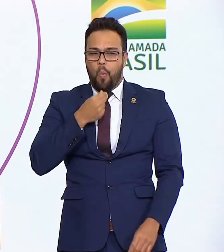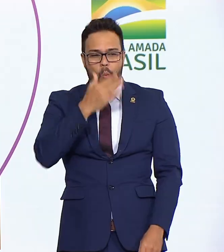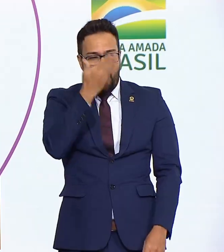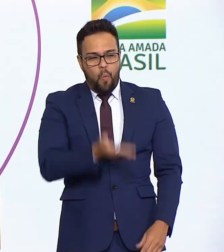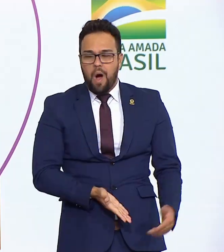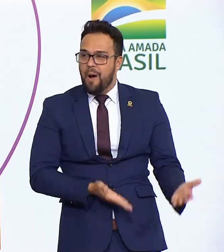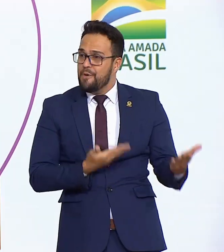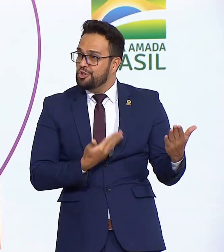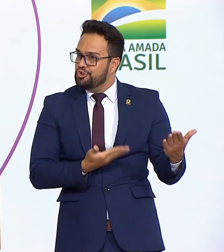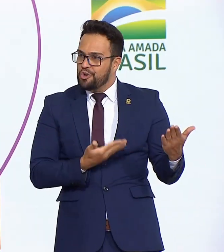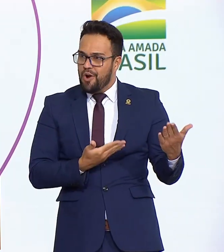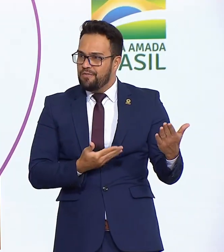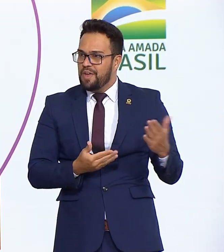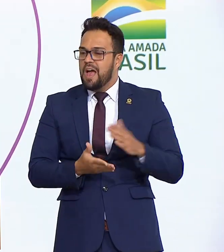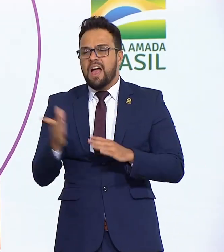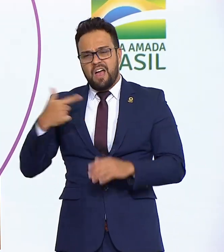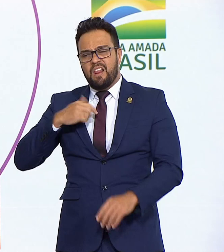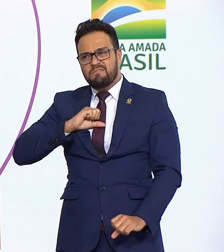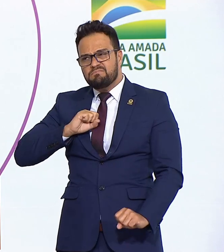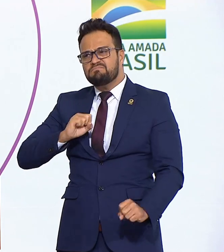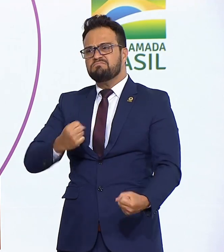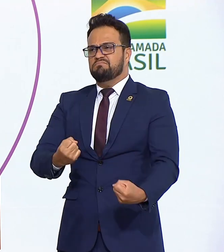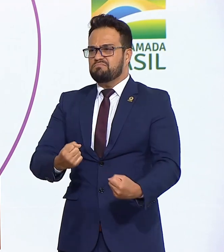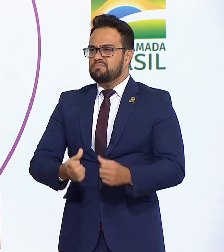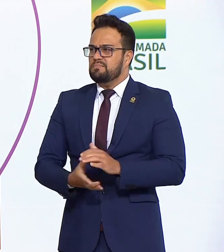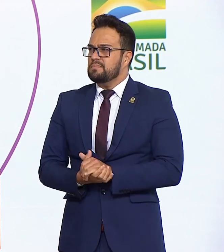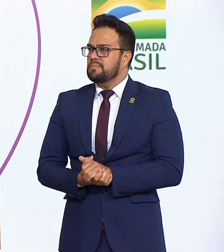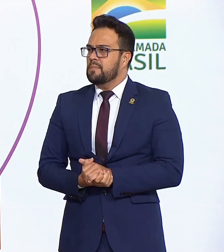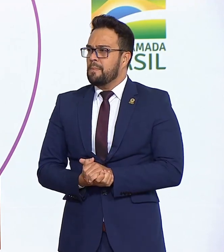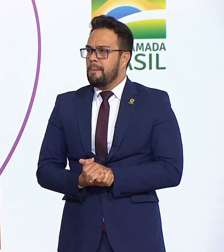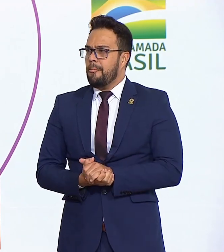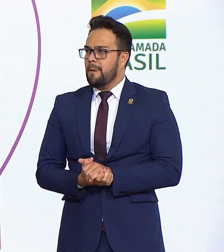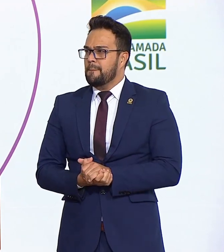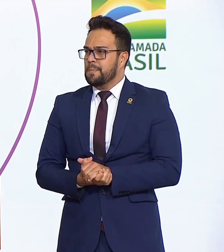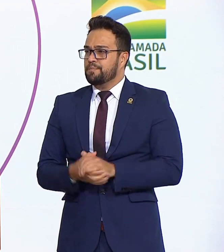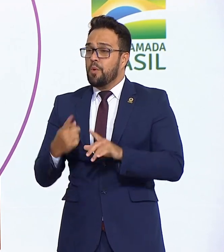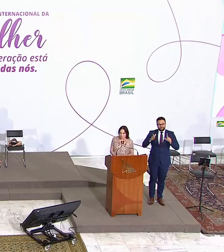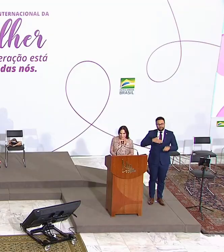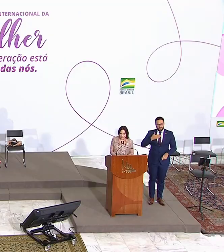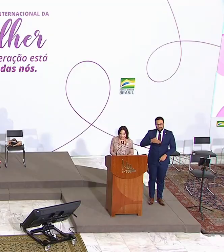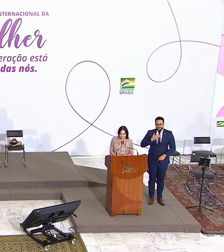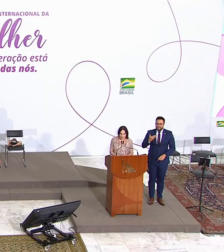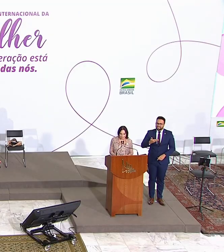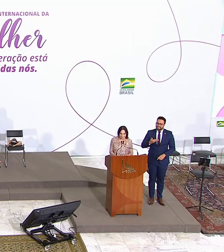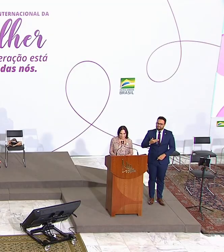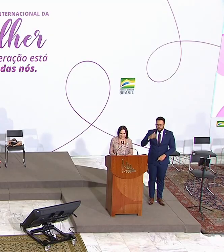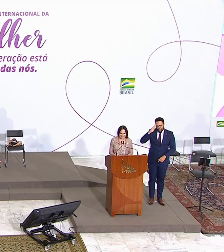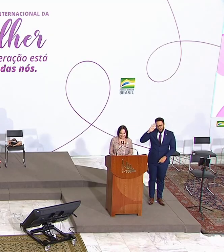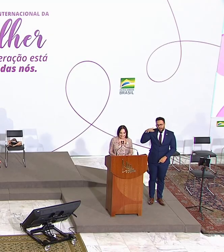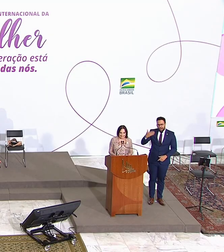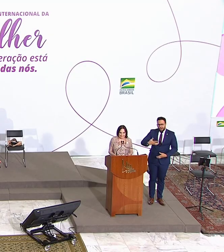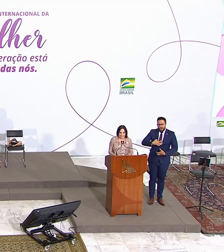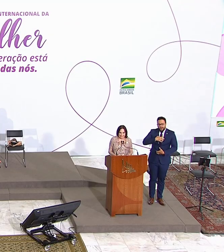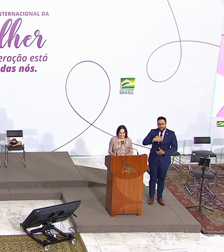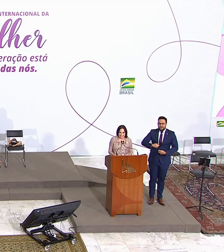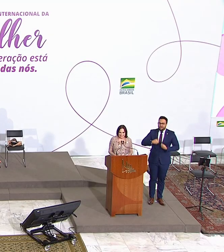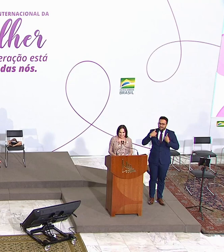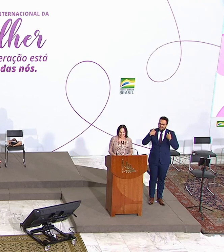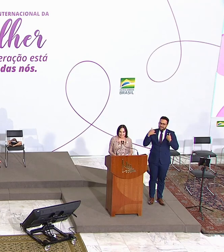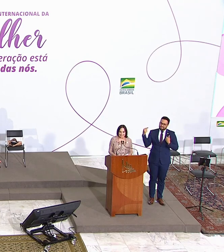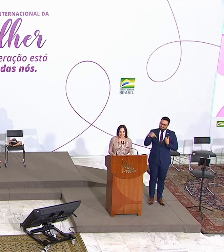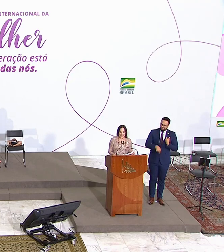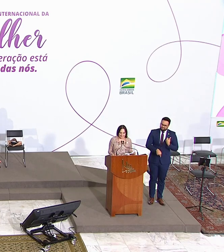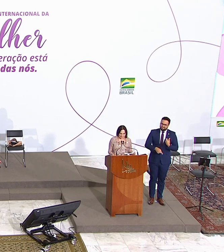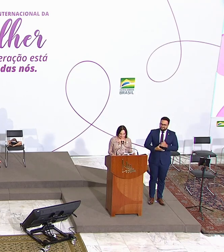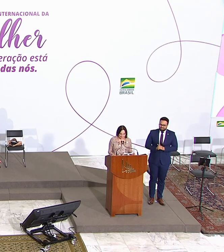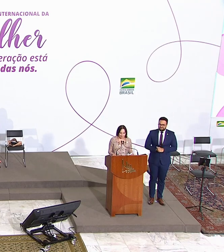mulher. Em seu primeiro discurso após tomar posse como secretária especial da cultura, Regina Duarte lembrou dos desafios que a